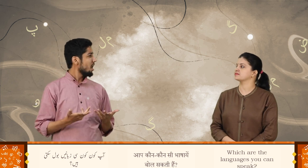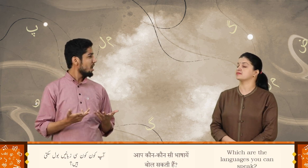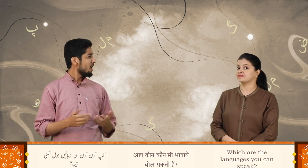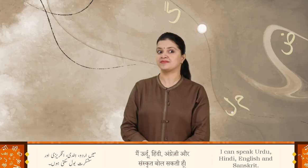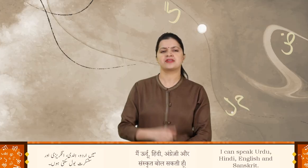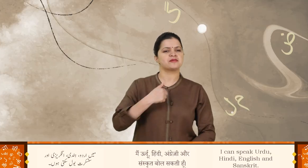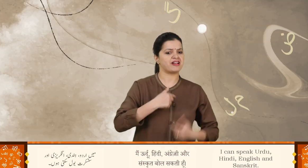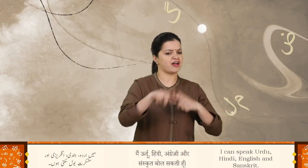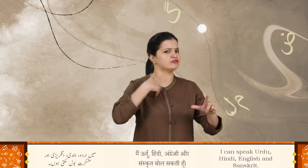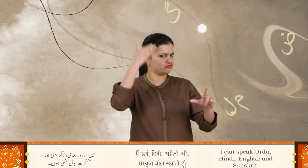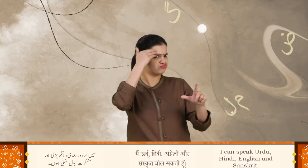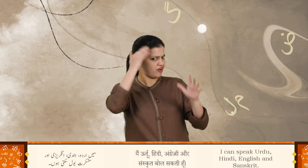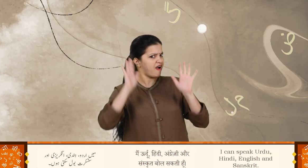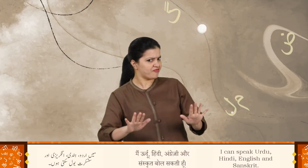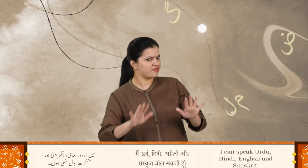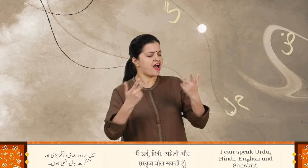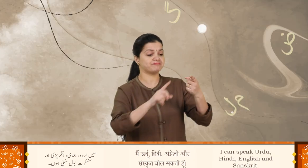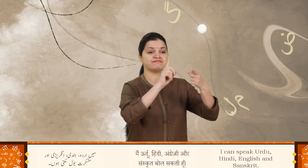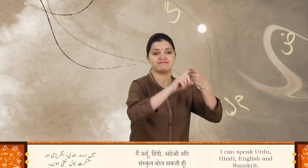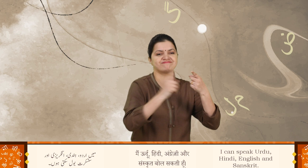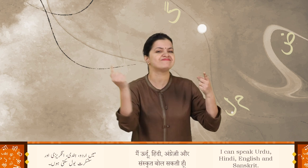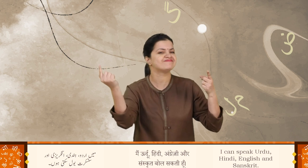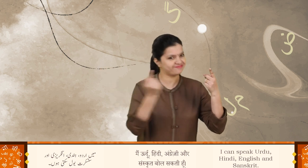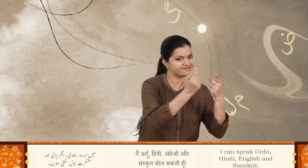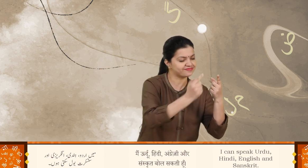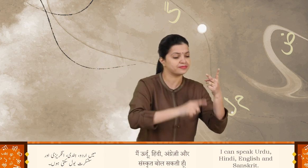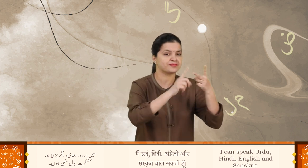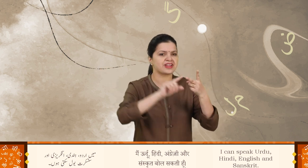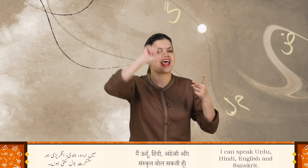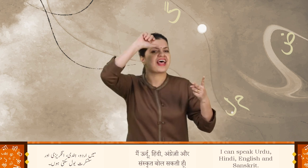میں اردو، ہندی، انگریزی اور سنسکرٹ بول سکتی ہوں